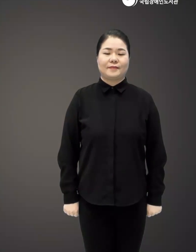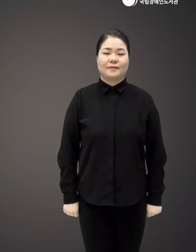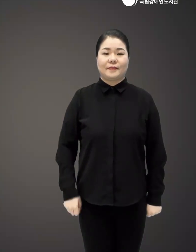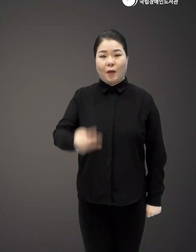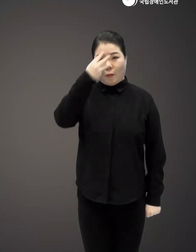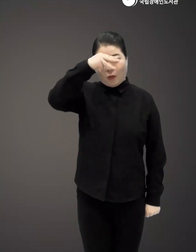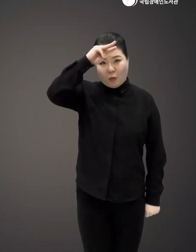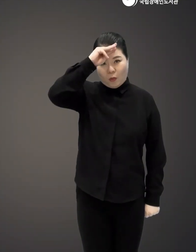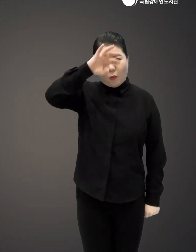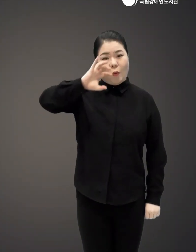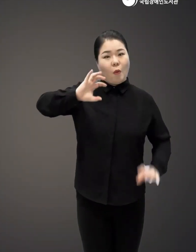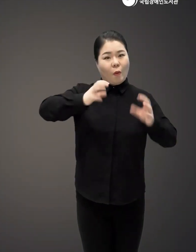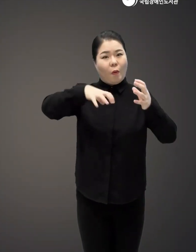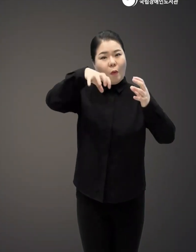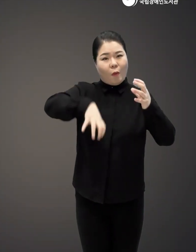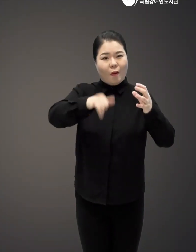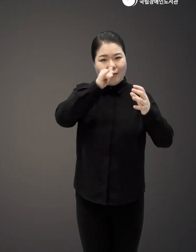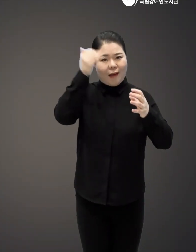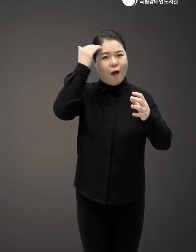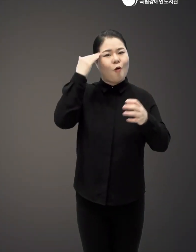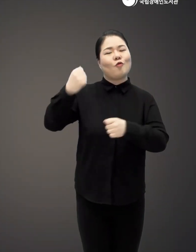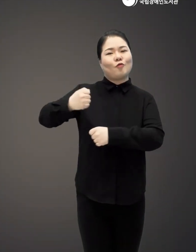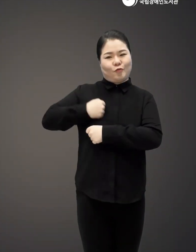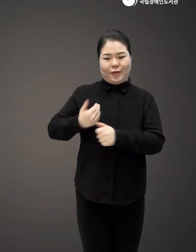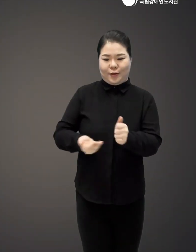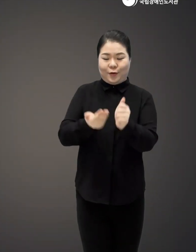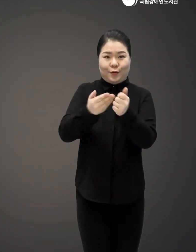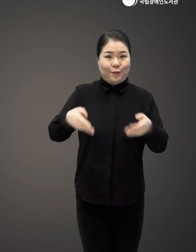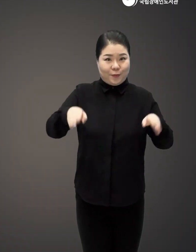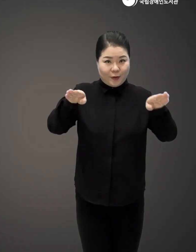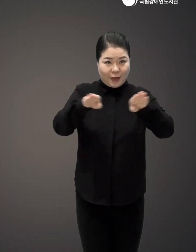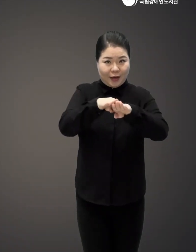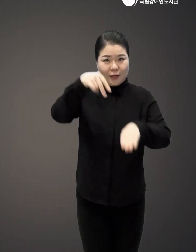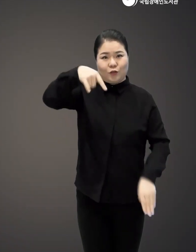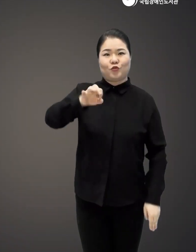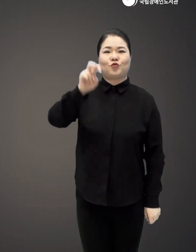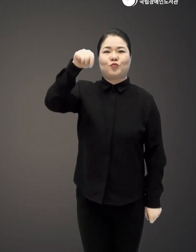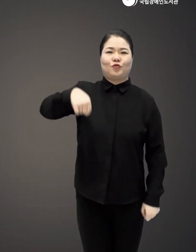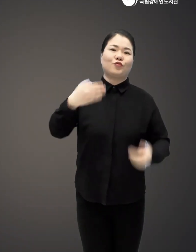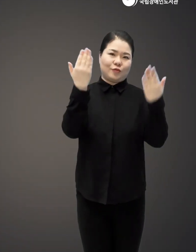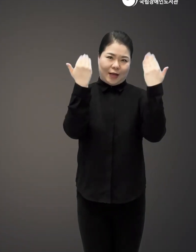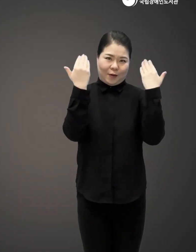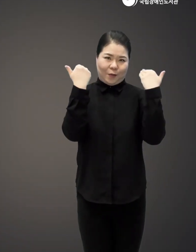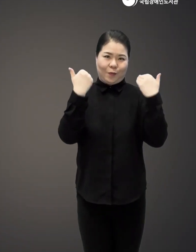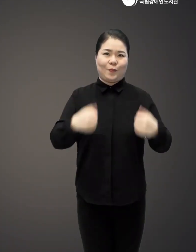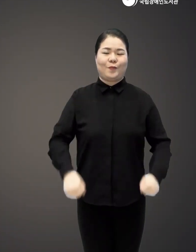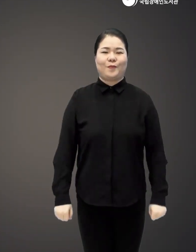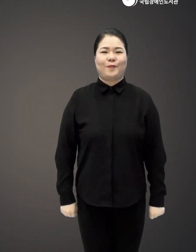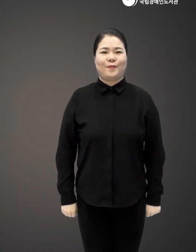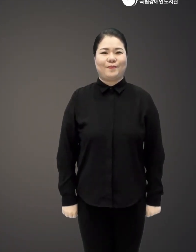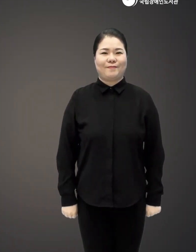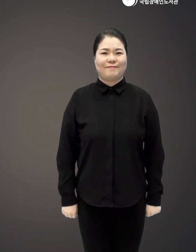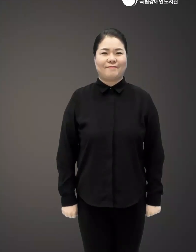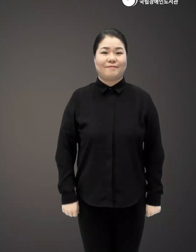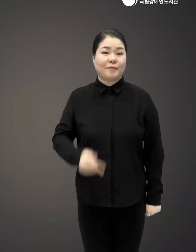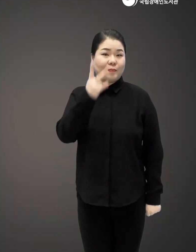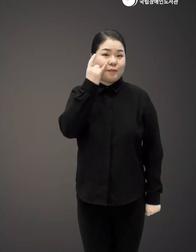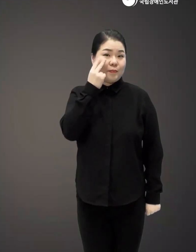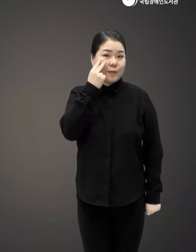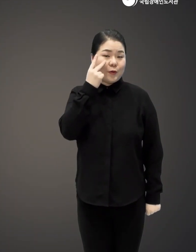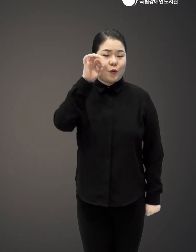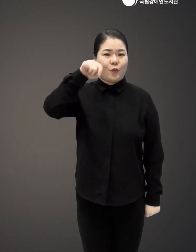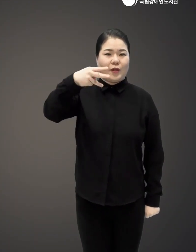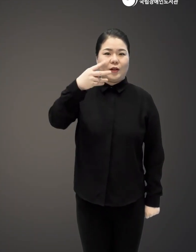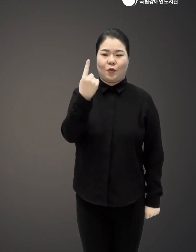멕시코, 한인무관 양성기관 숙무학교 미국